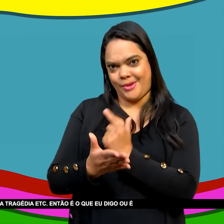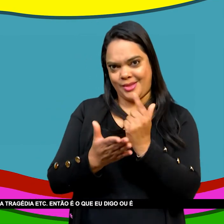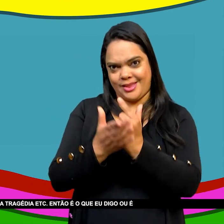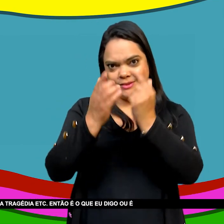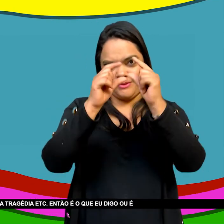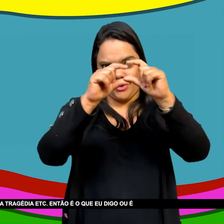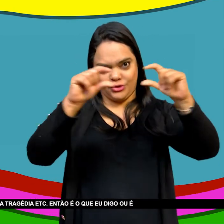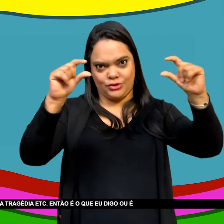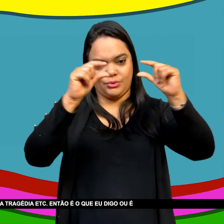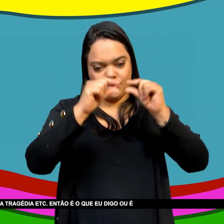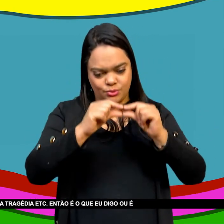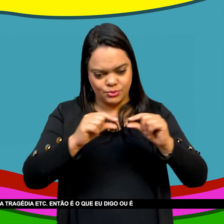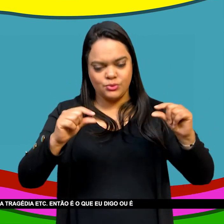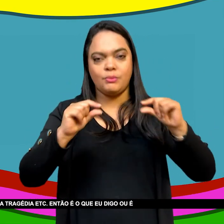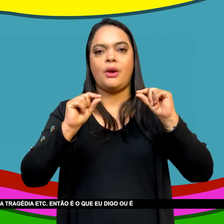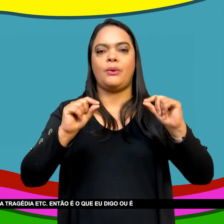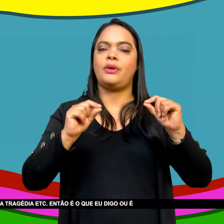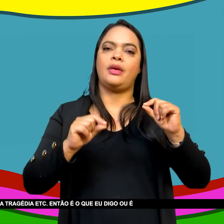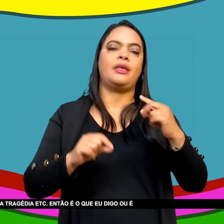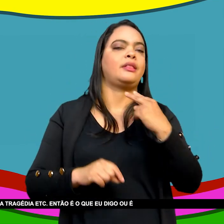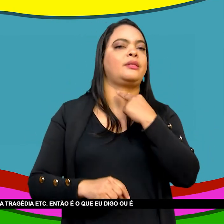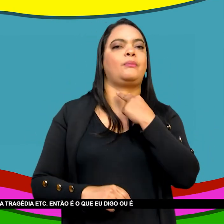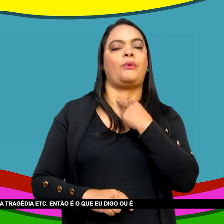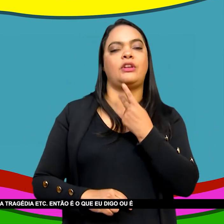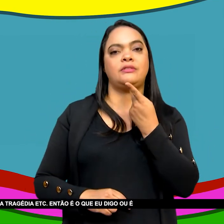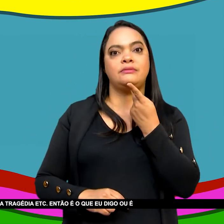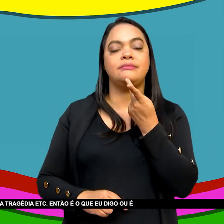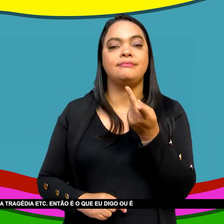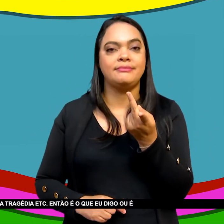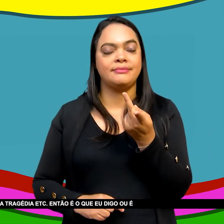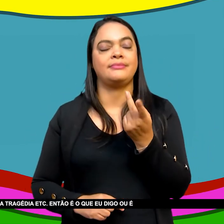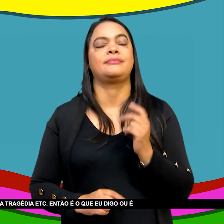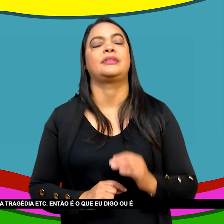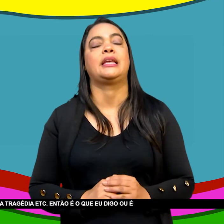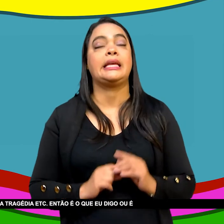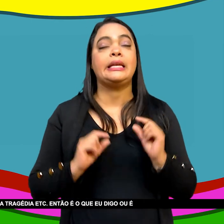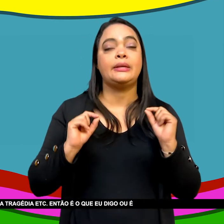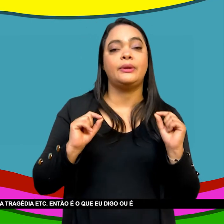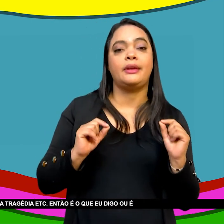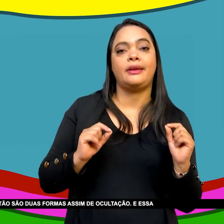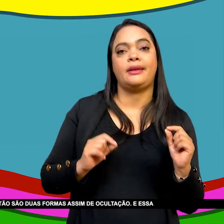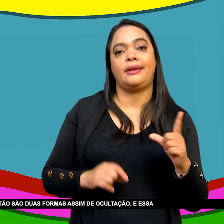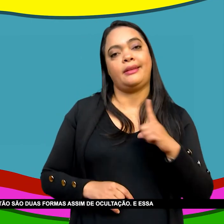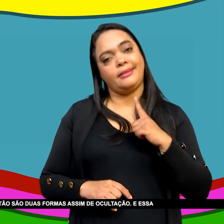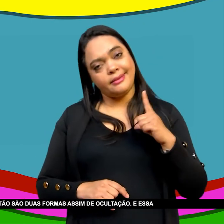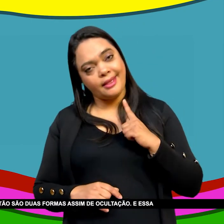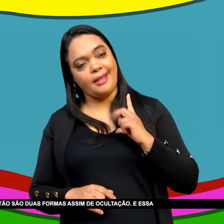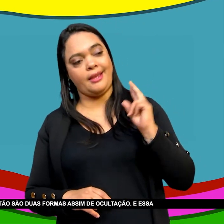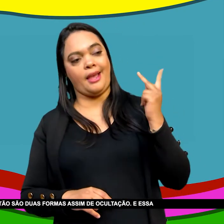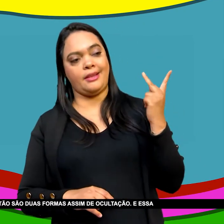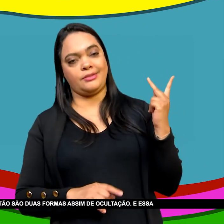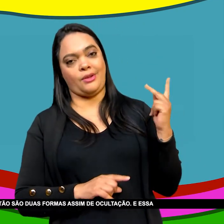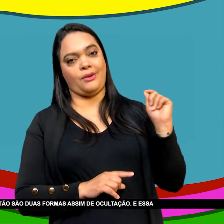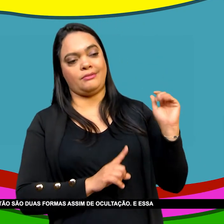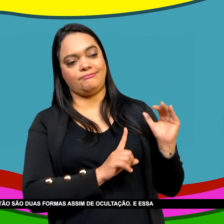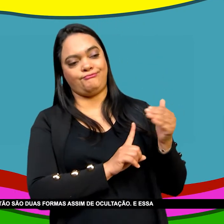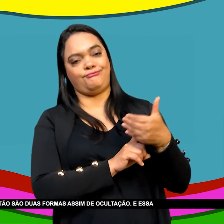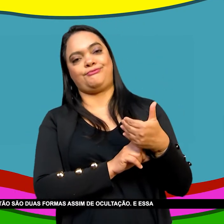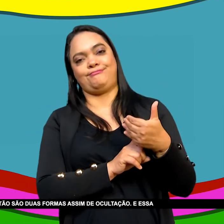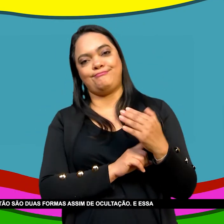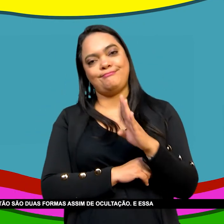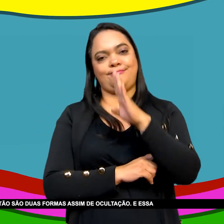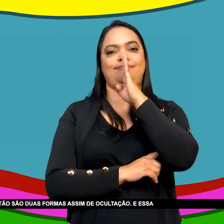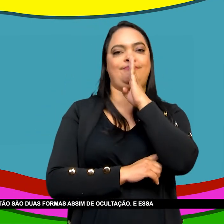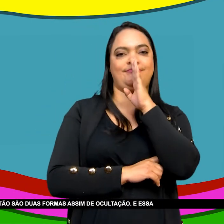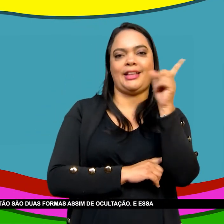horror Uma catástrofe Uma violência Uma tragédia Então é o que eu digo Ou é mal dizer Junto Ou é